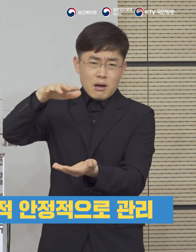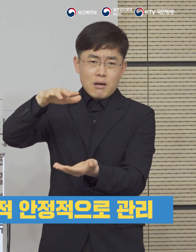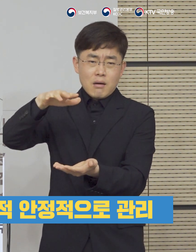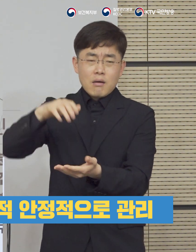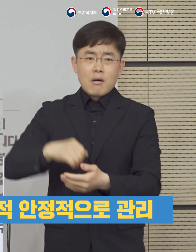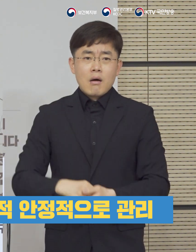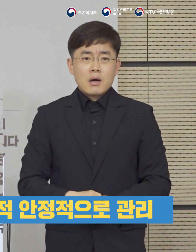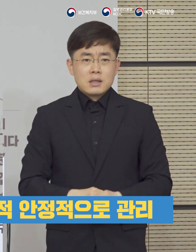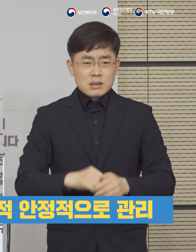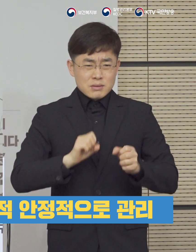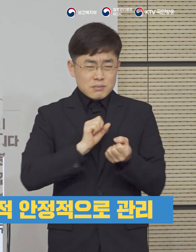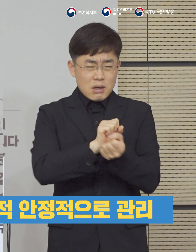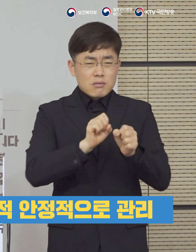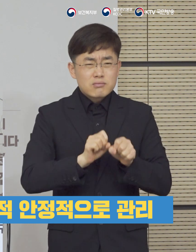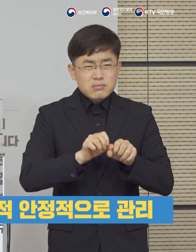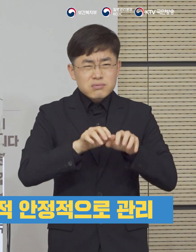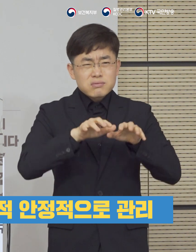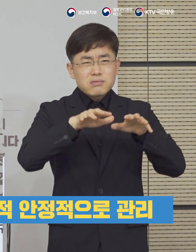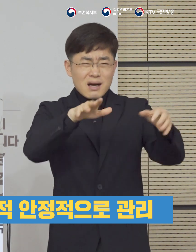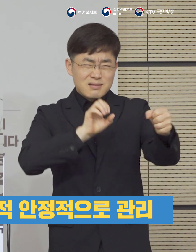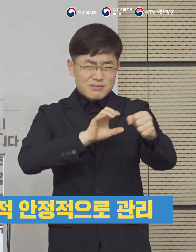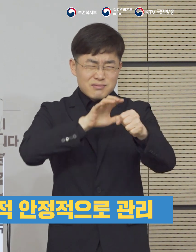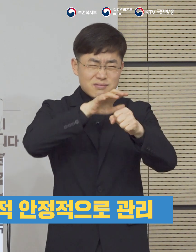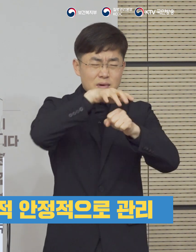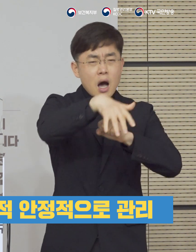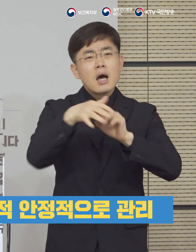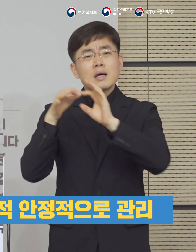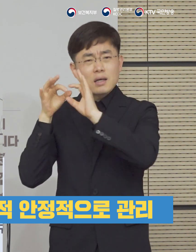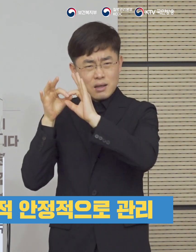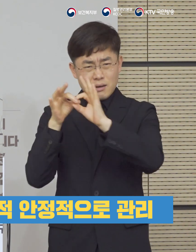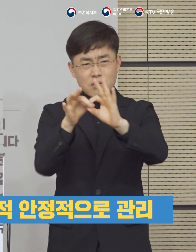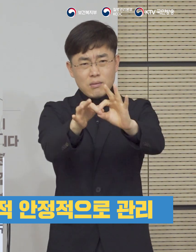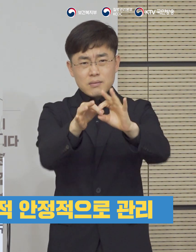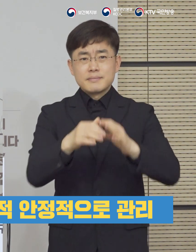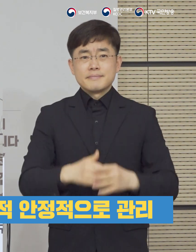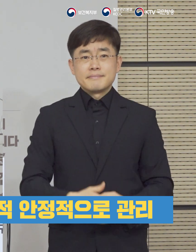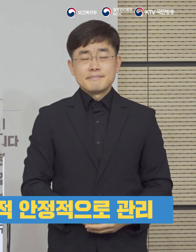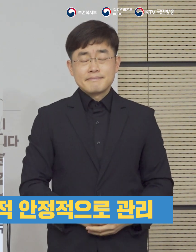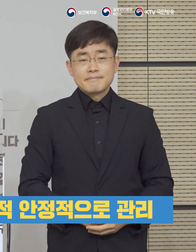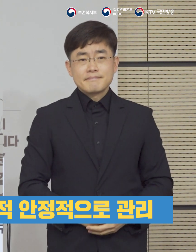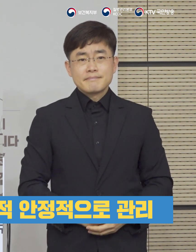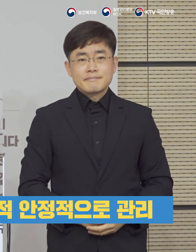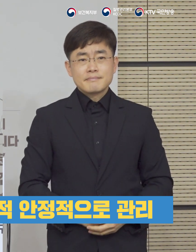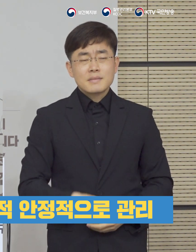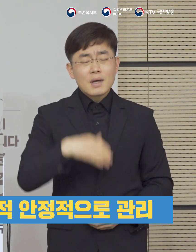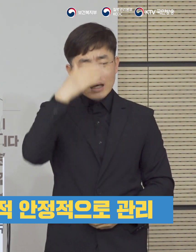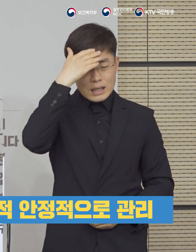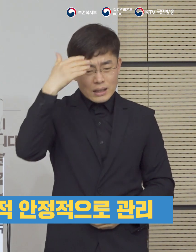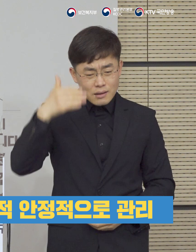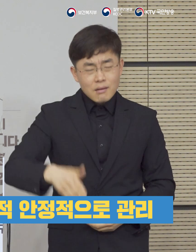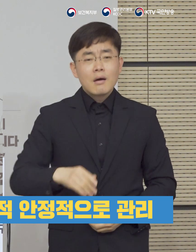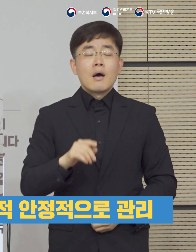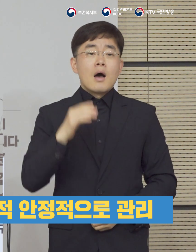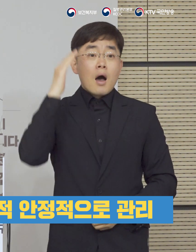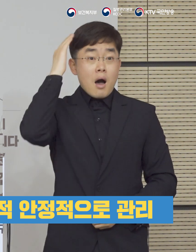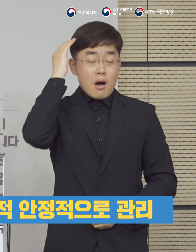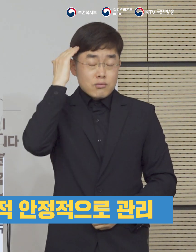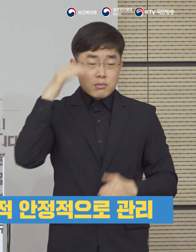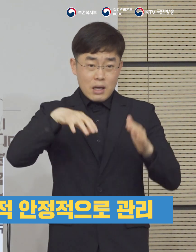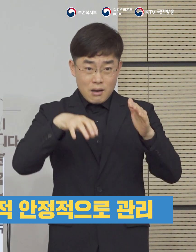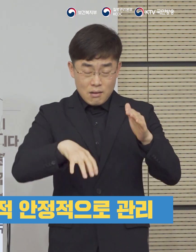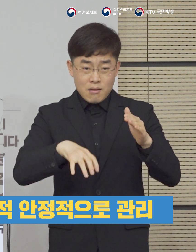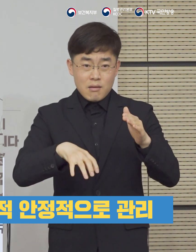명을 넘었으며 대유행의 확산세가 잦아들지 않고 있습니다. 다행히 우리나라는